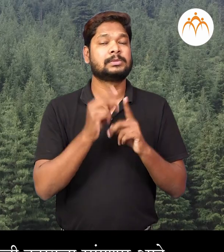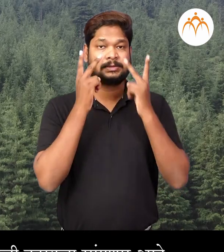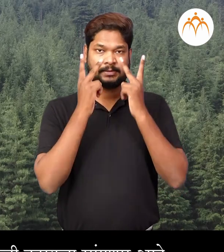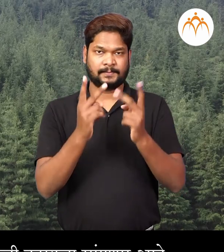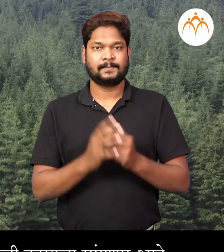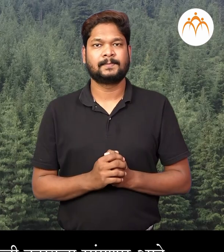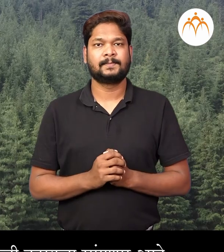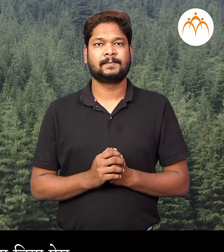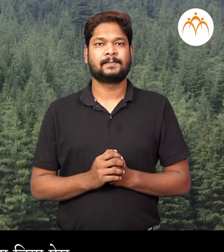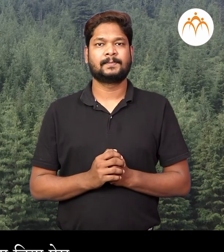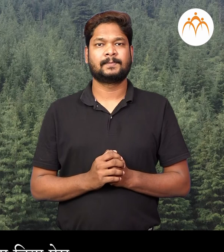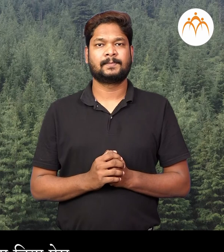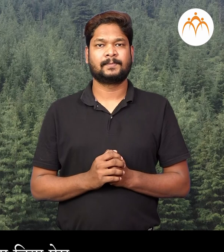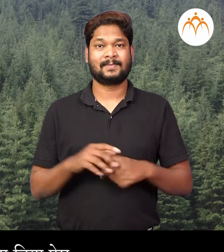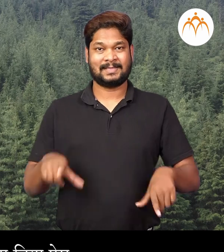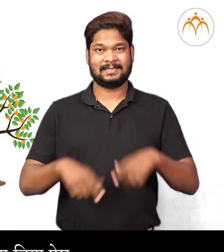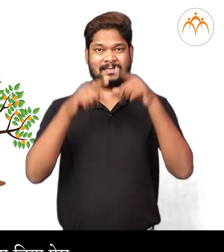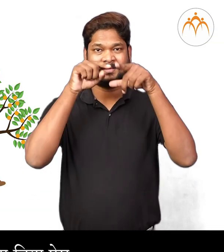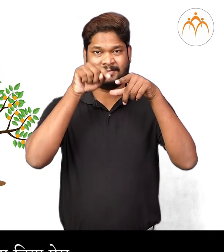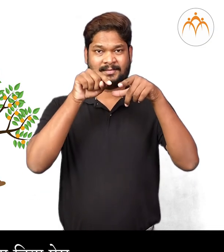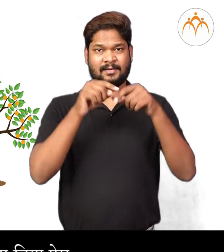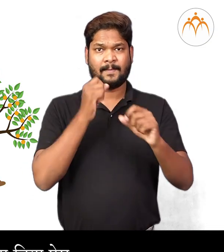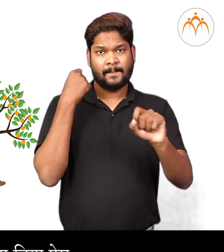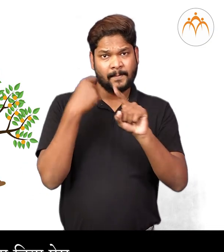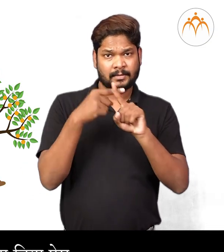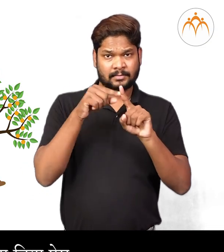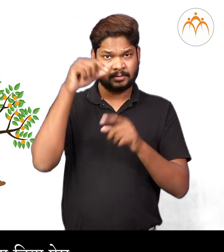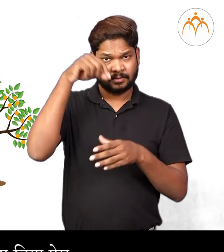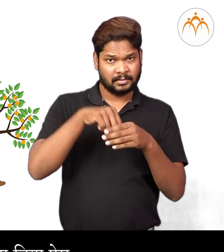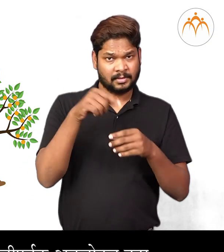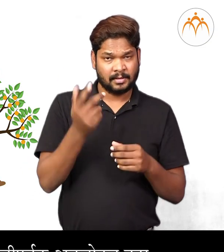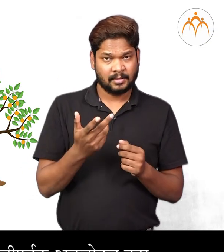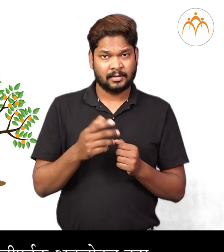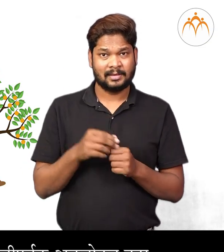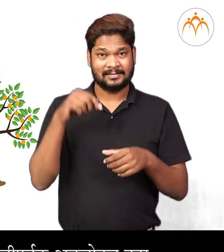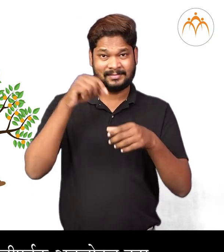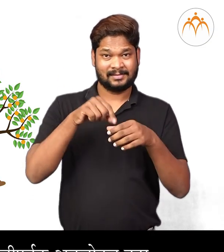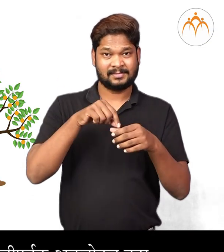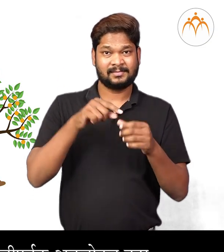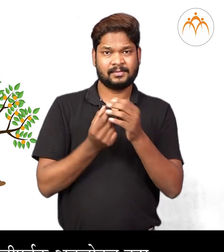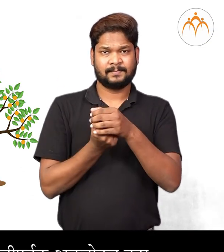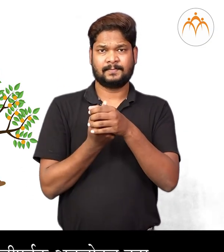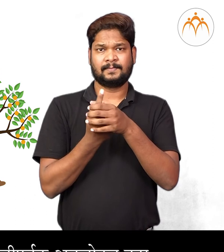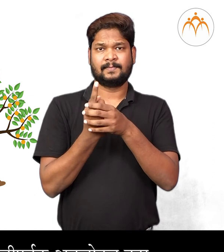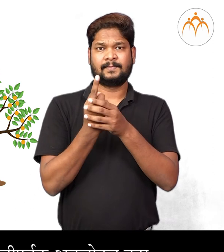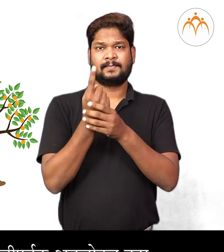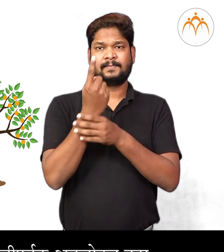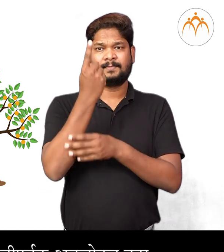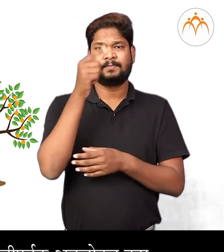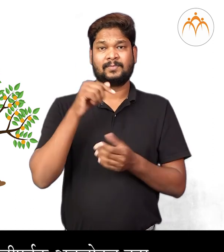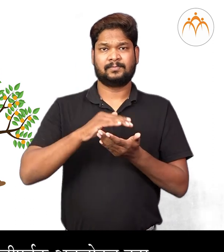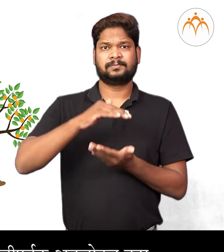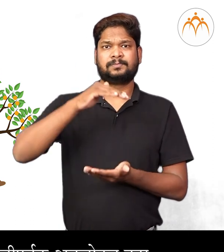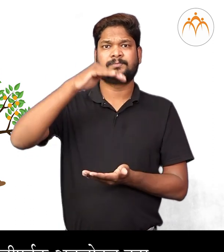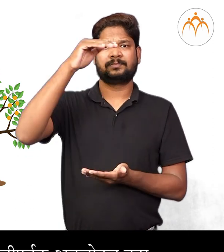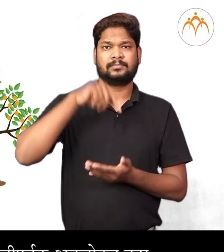सांगनारे। योग ये तया जाडाचा बिया पेरा। त्यांचा रुजण्याचा प्रक्रियेचे कालजी